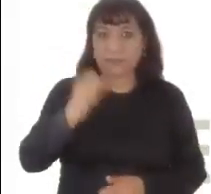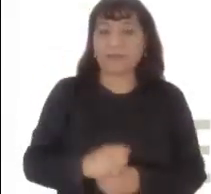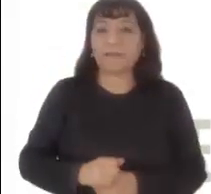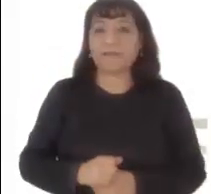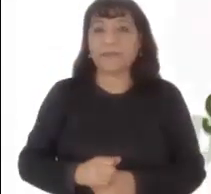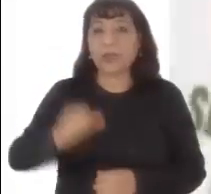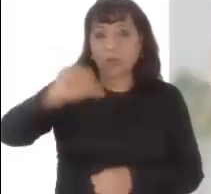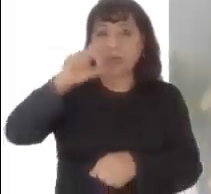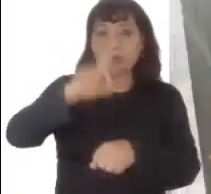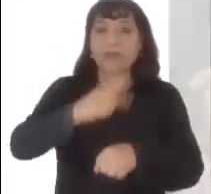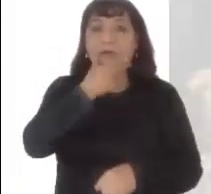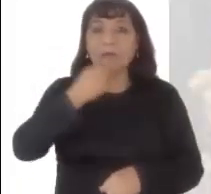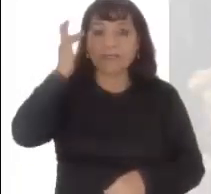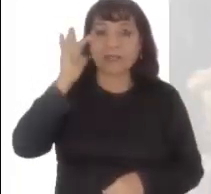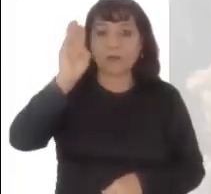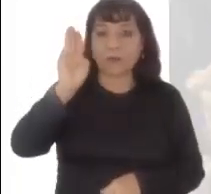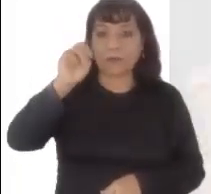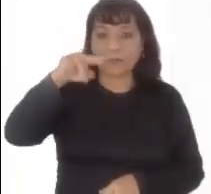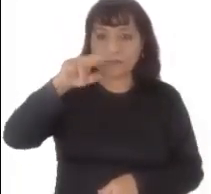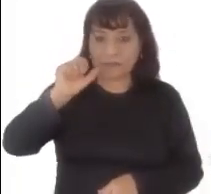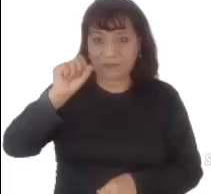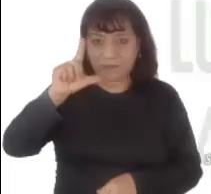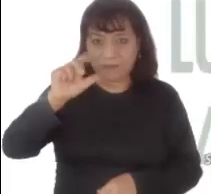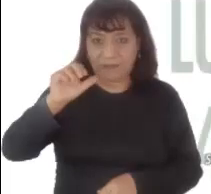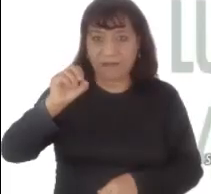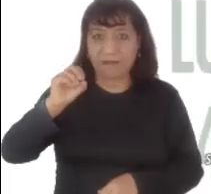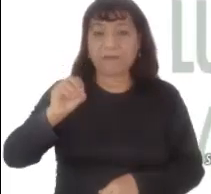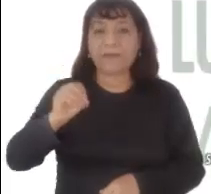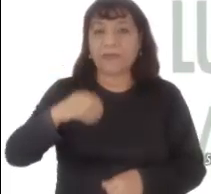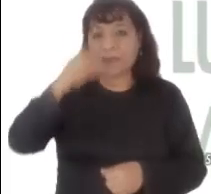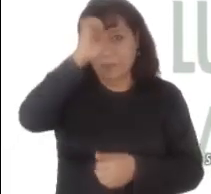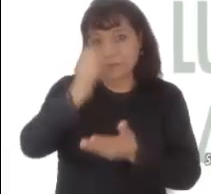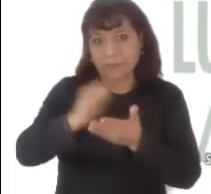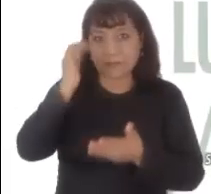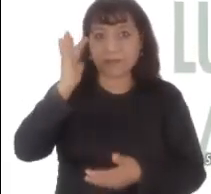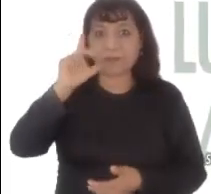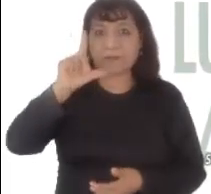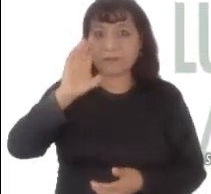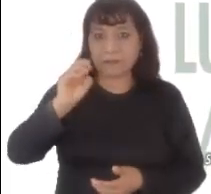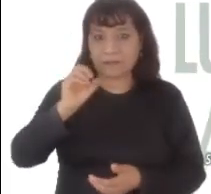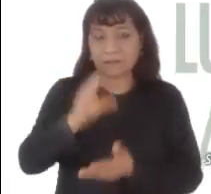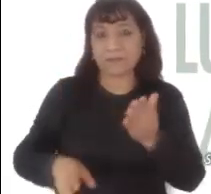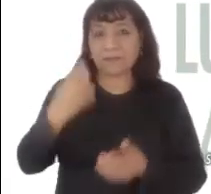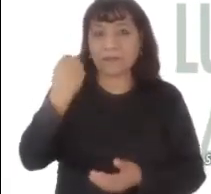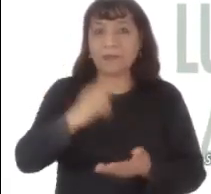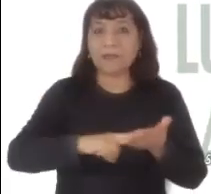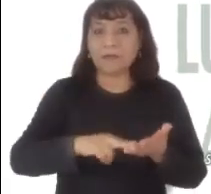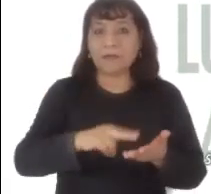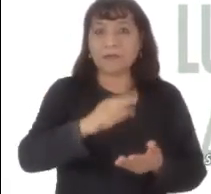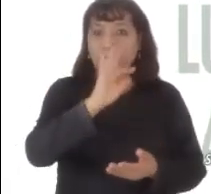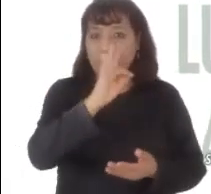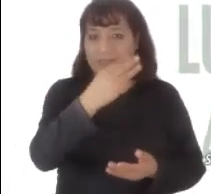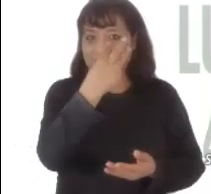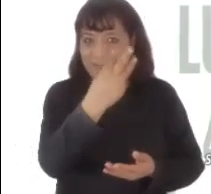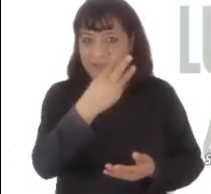septiembre, San Gwenceslao, Evangelio según San Lucas capítulo 9, versículos